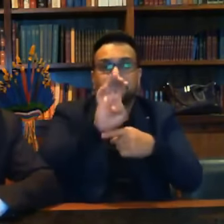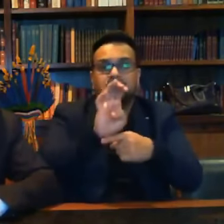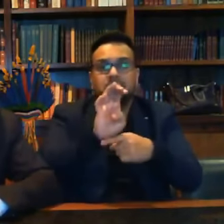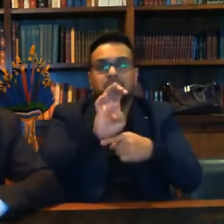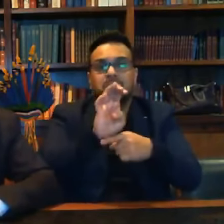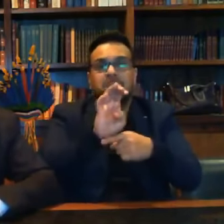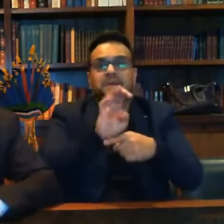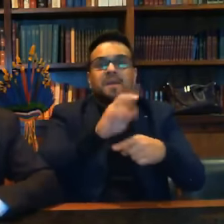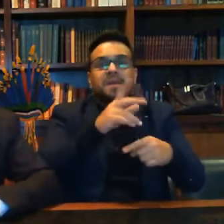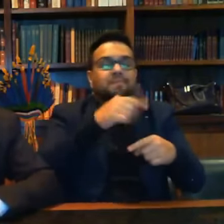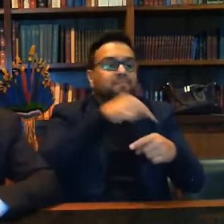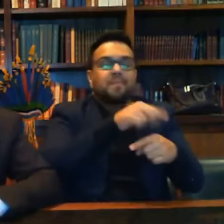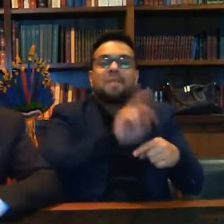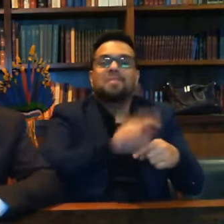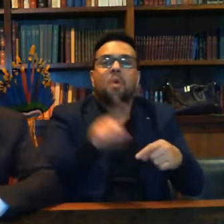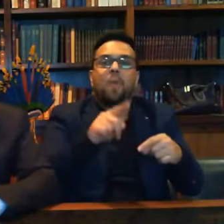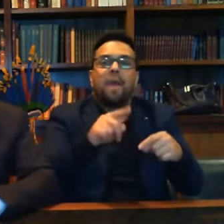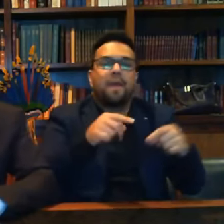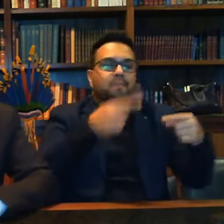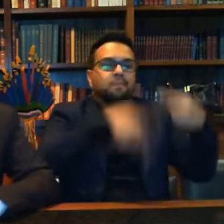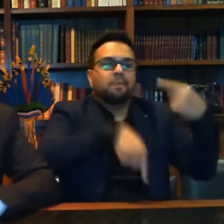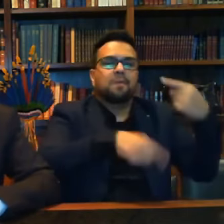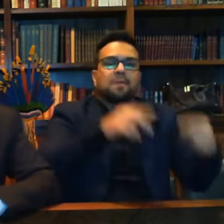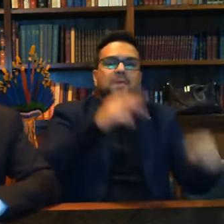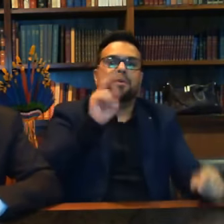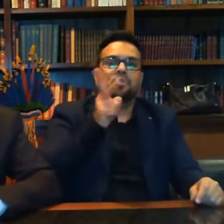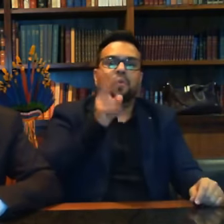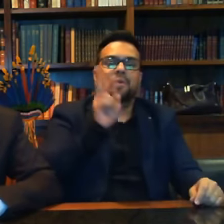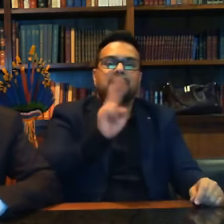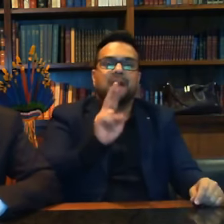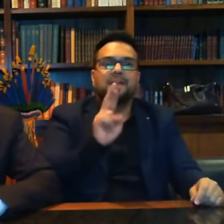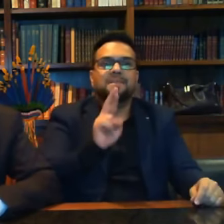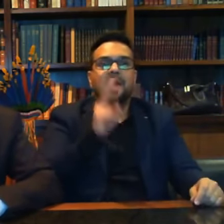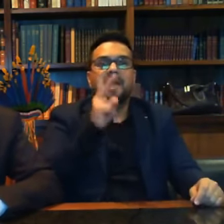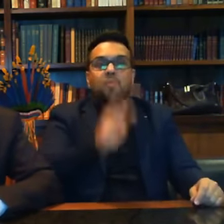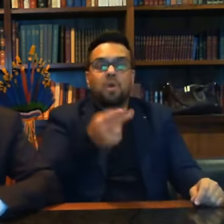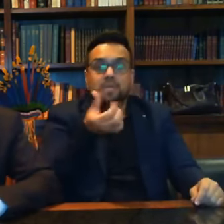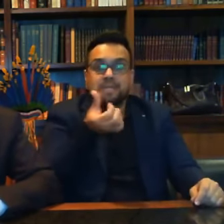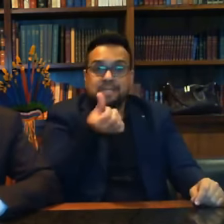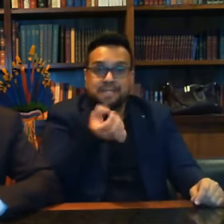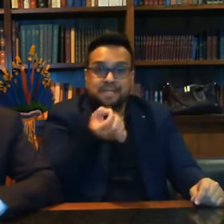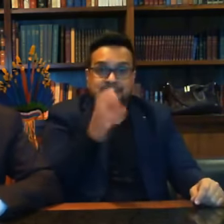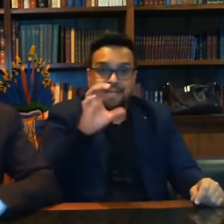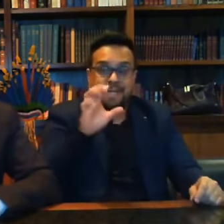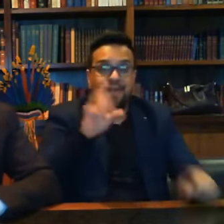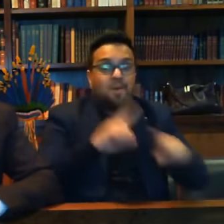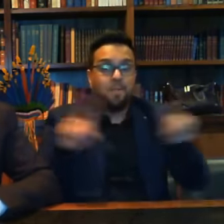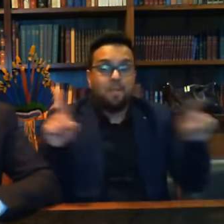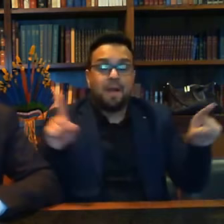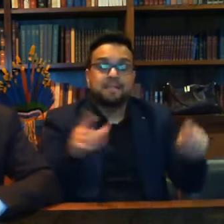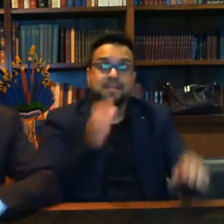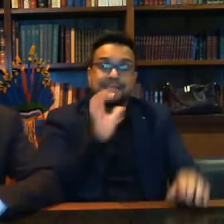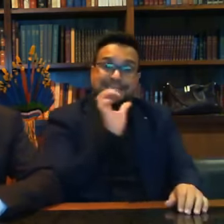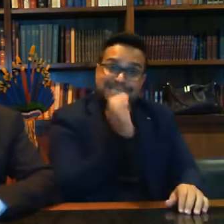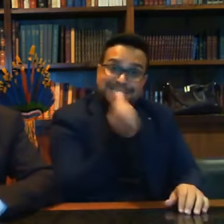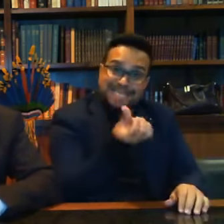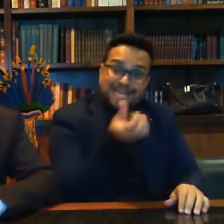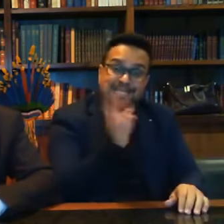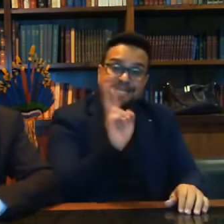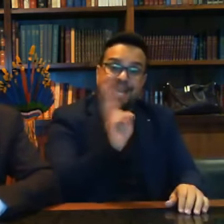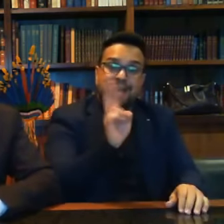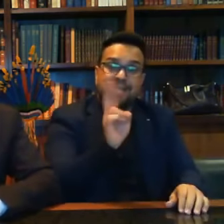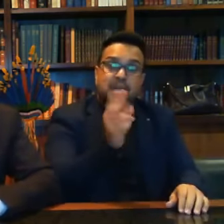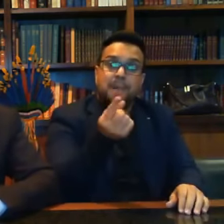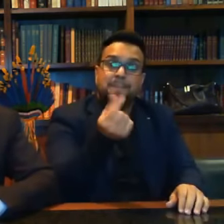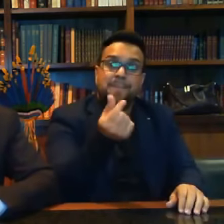incide em cima dos R$,00 que seriam R 0 Incide em cima dos R$,00 que é o